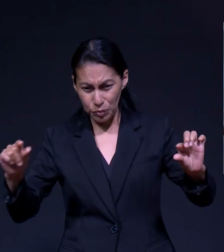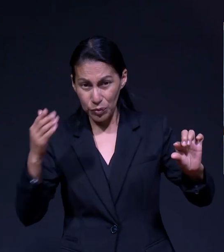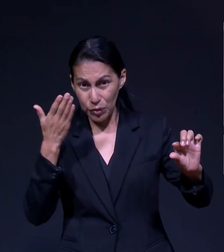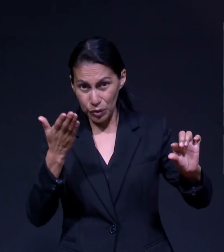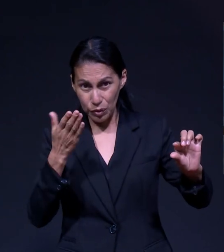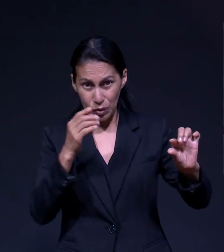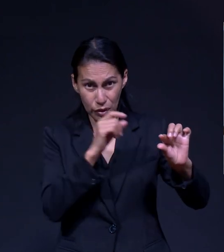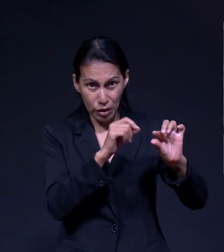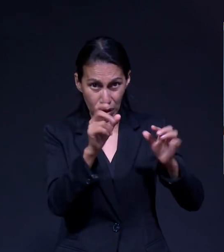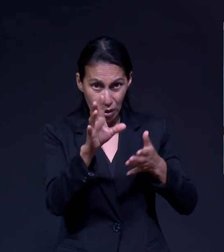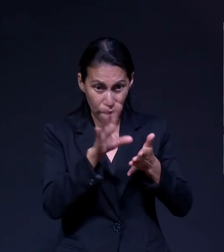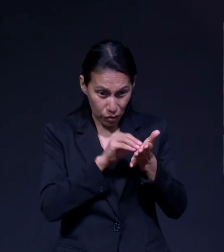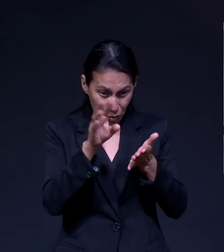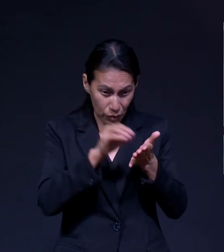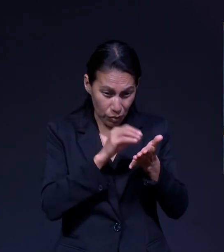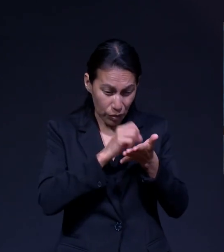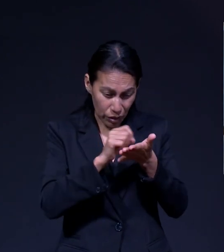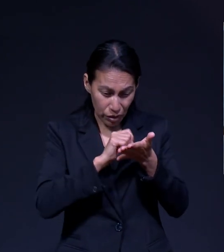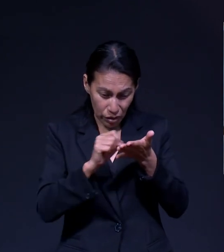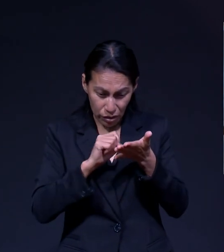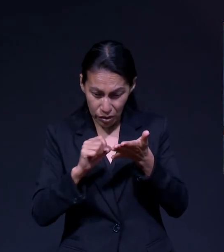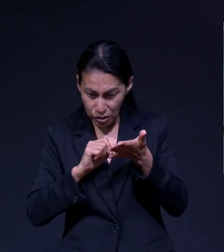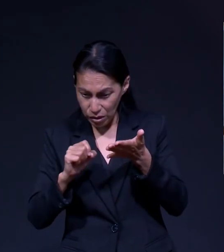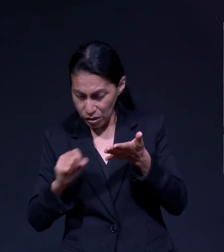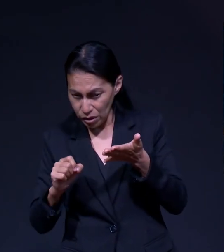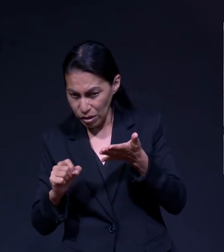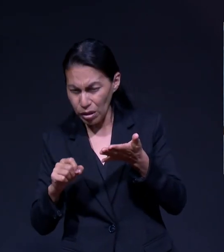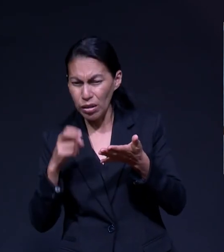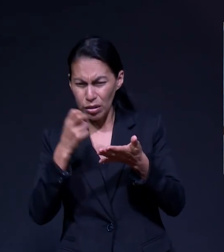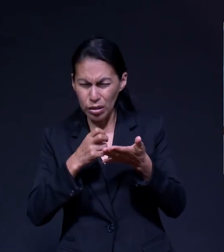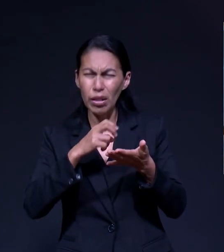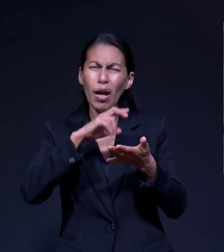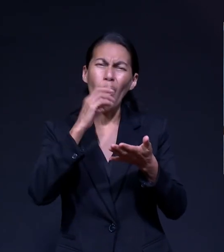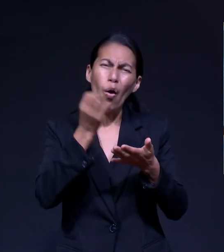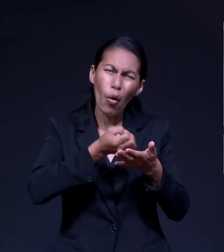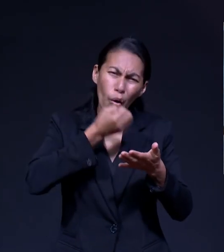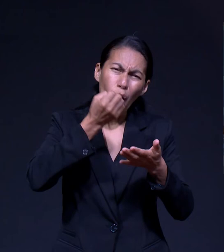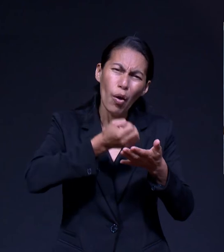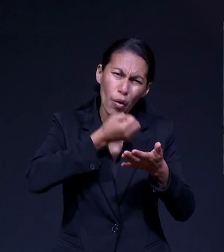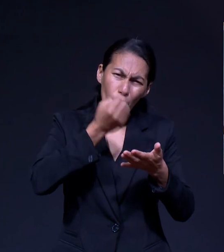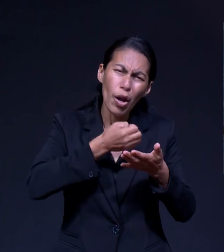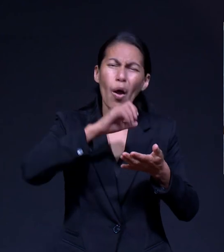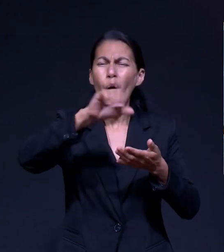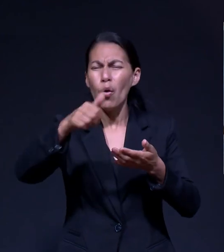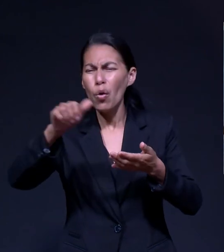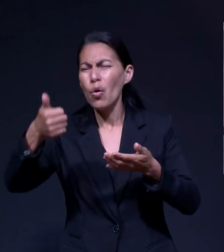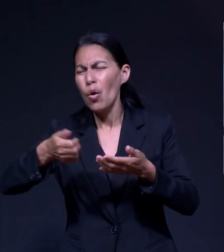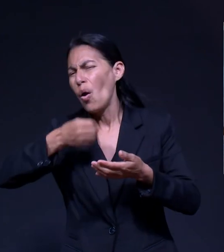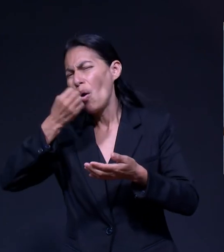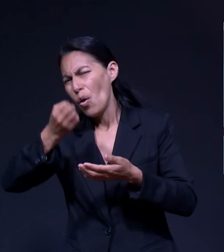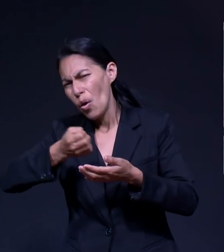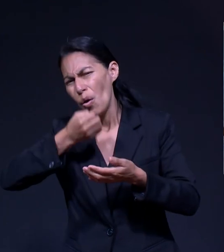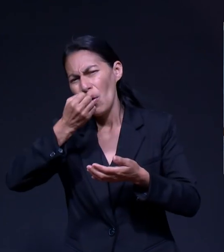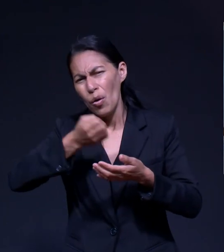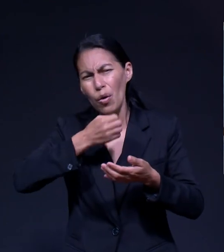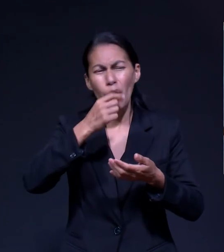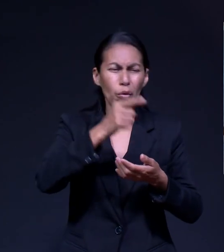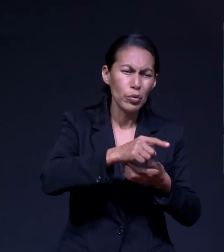Para Que Juntos Oremos Los Unos Por Los Otros Hay Bendición En Orar Por Otros Porque Al Orar Por